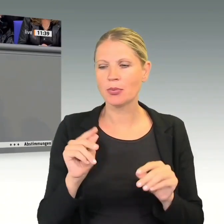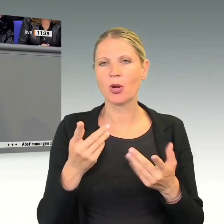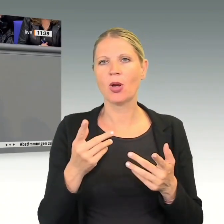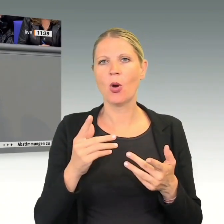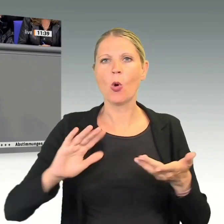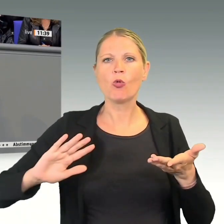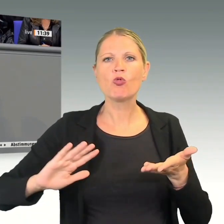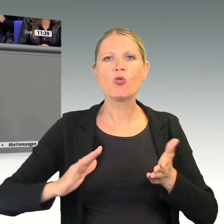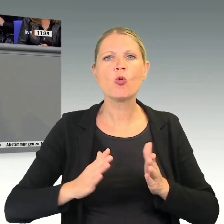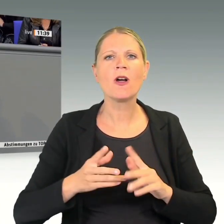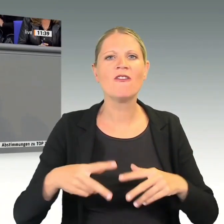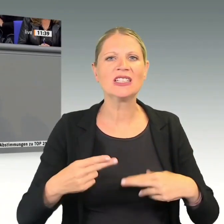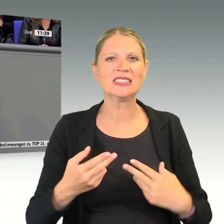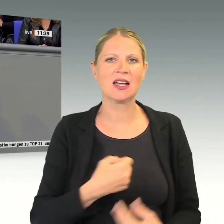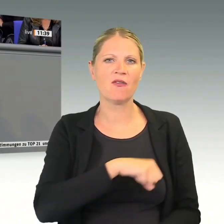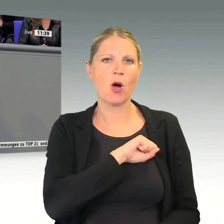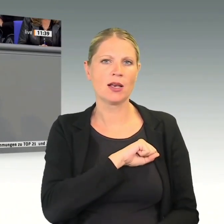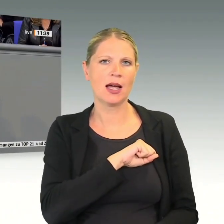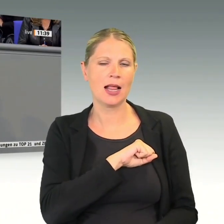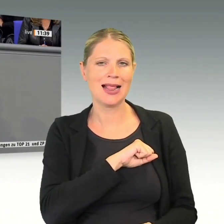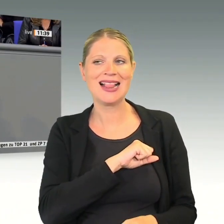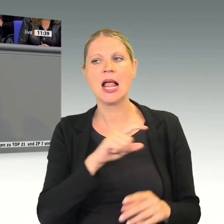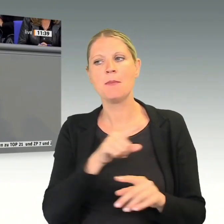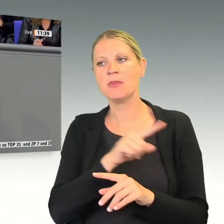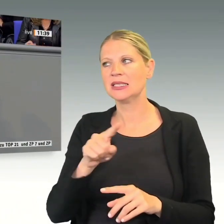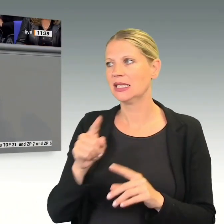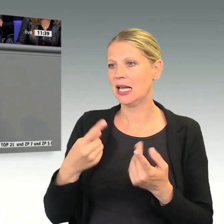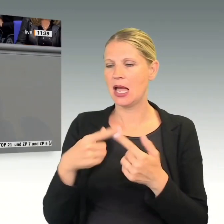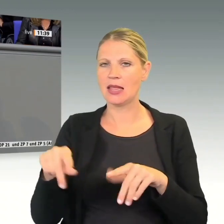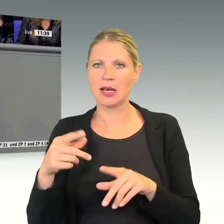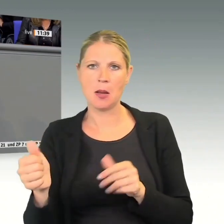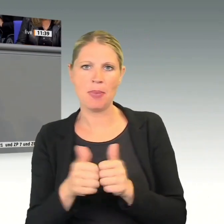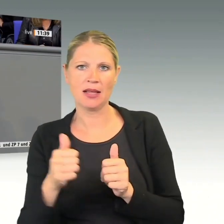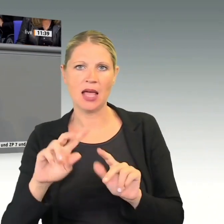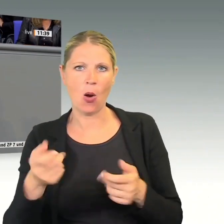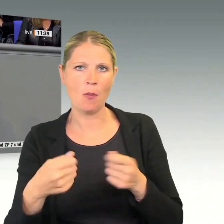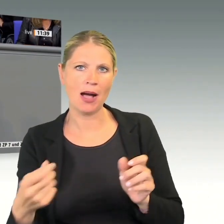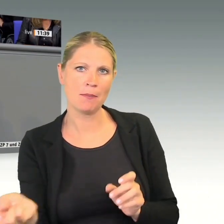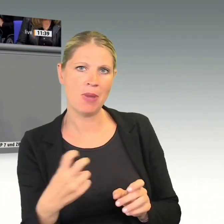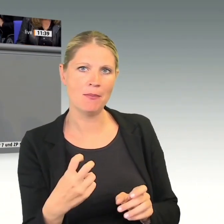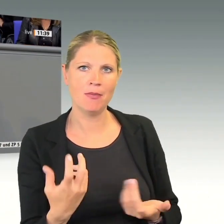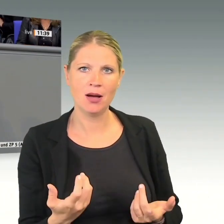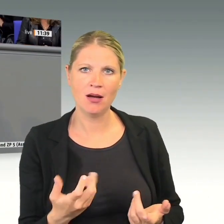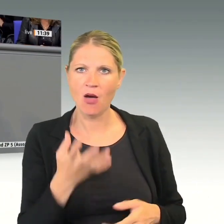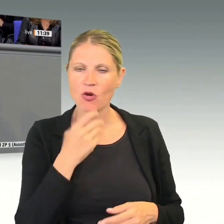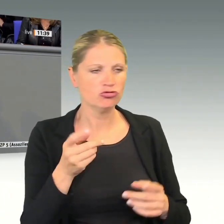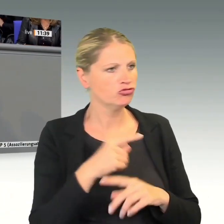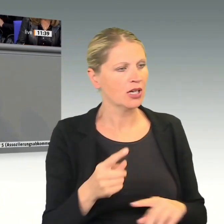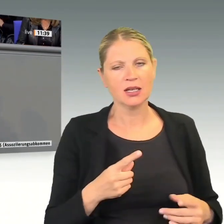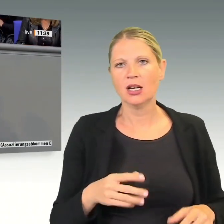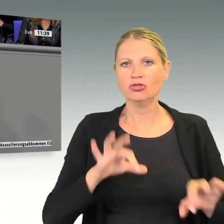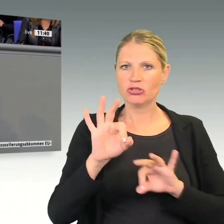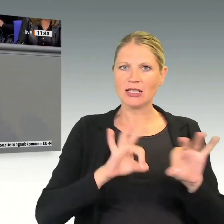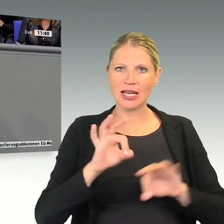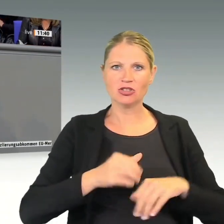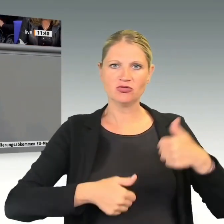eintritt. Und liebe Kolleginnen und Kollegen, ich möchte nicht, dass wir den systemischen Wettbewerb gegen China in Lateinamerika nur in den